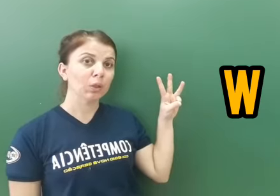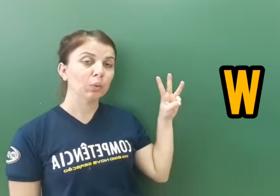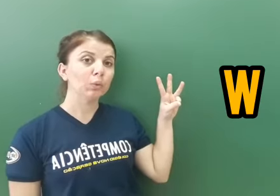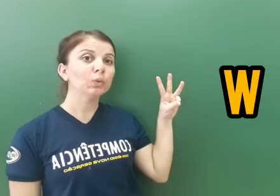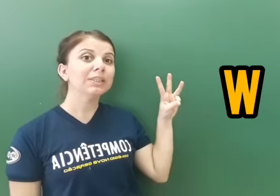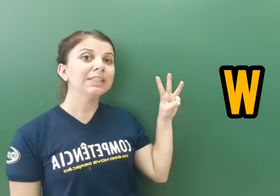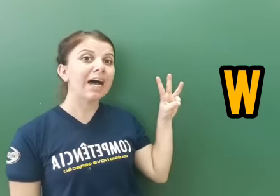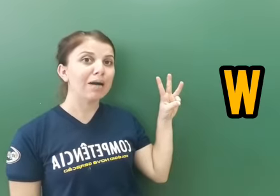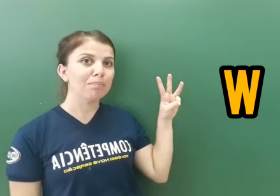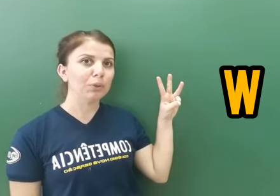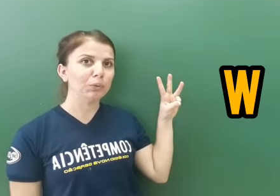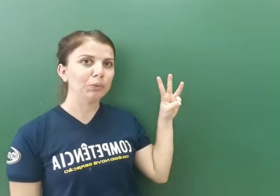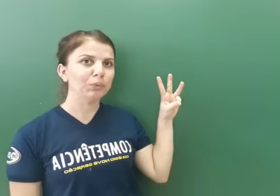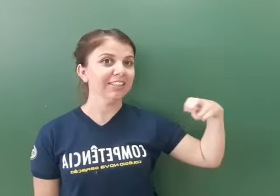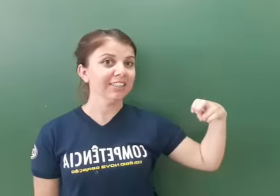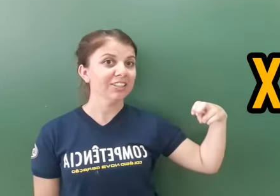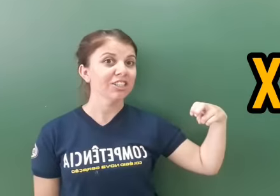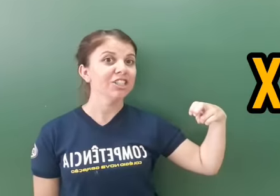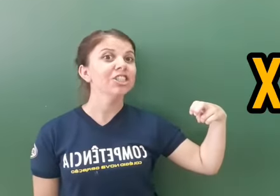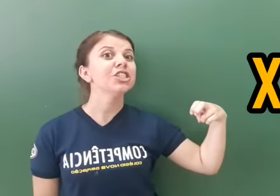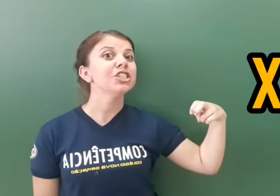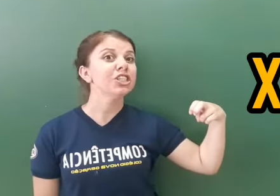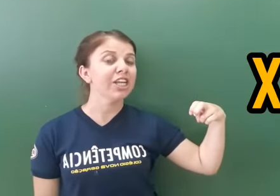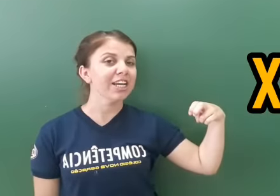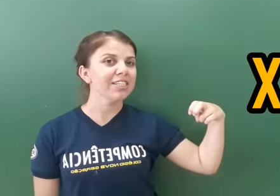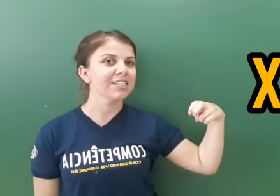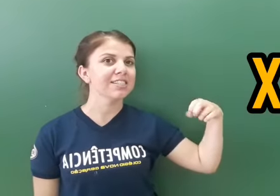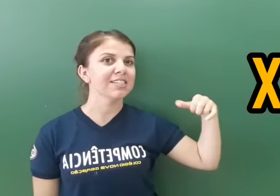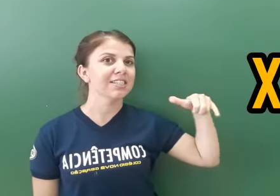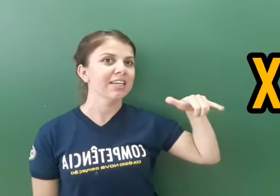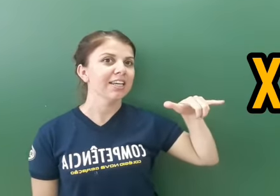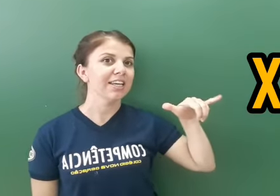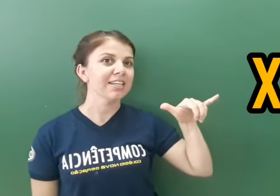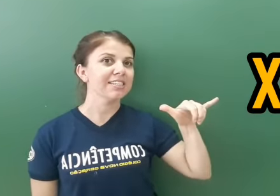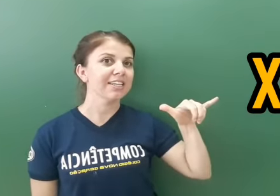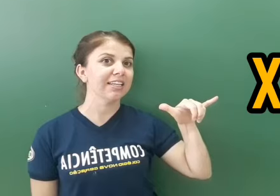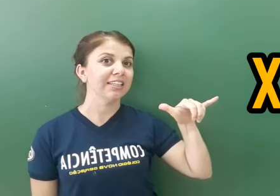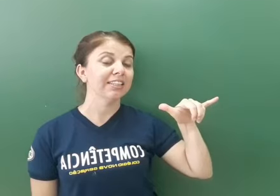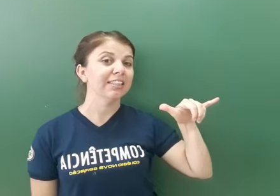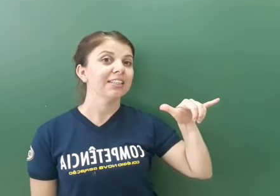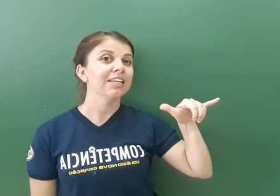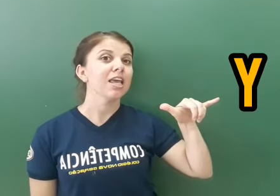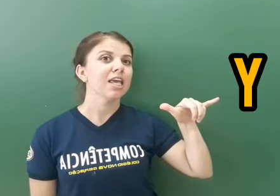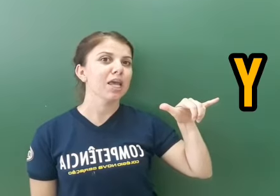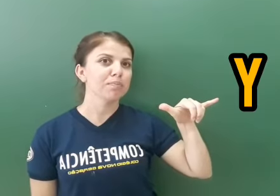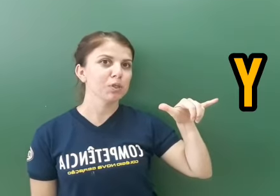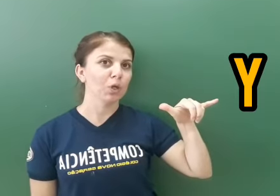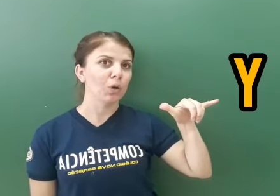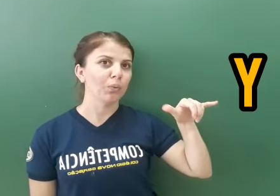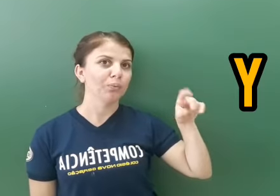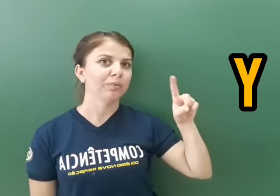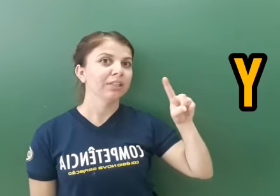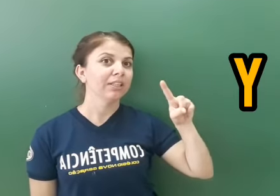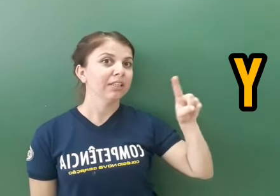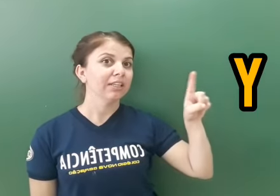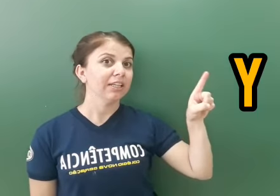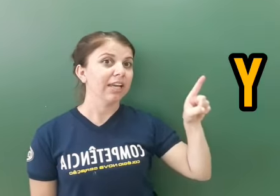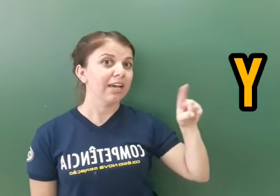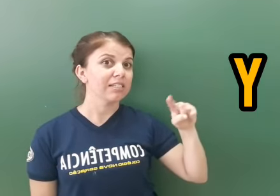O W. X. E assim. Y. E essa